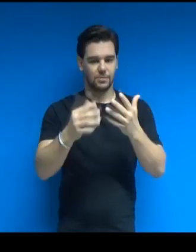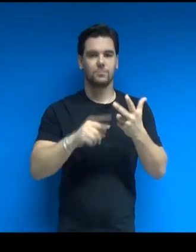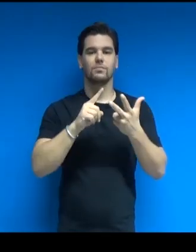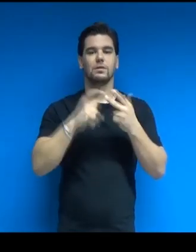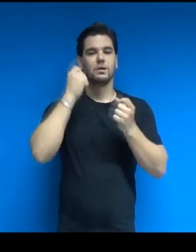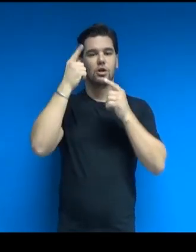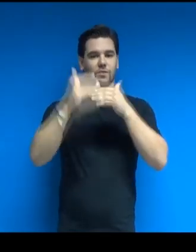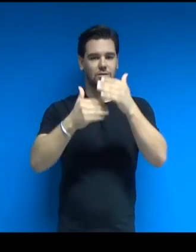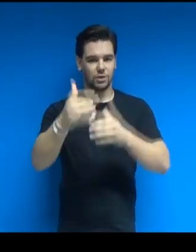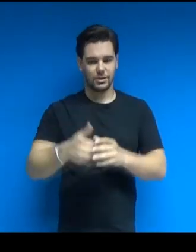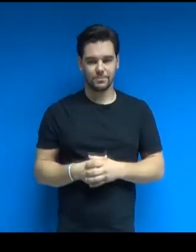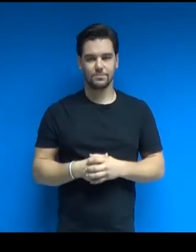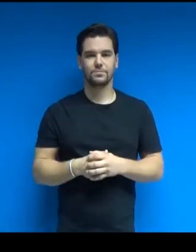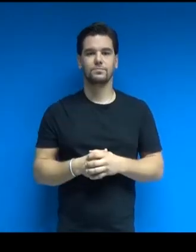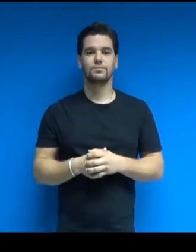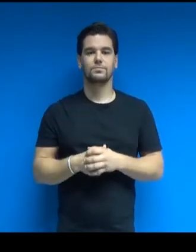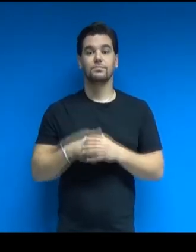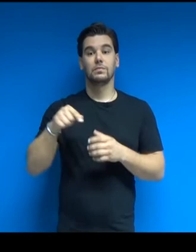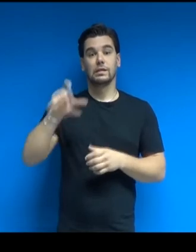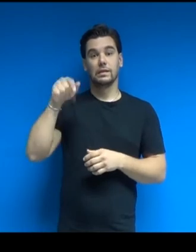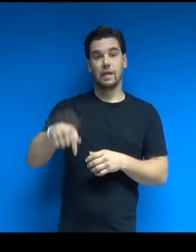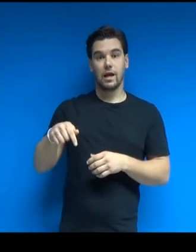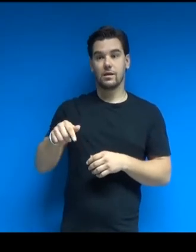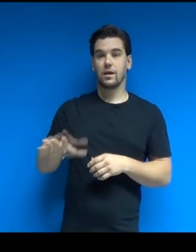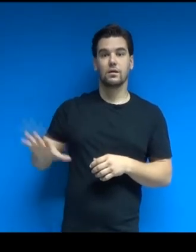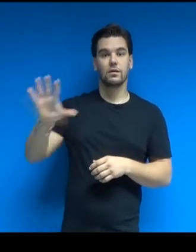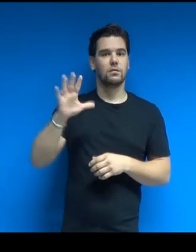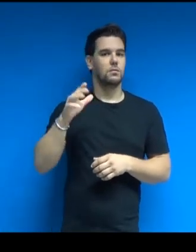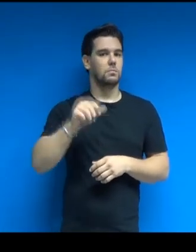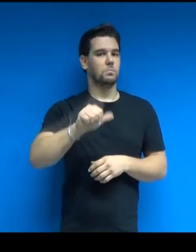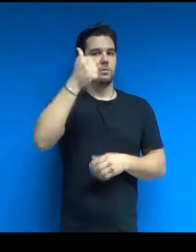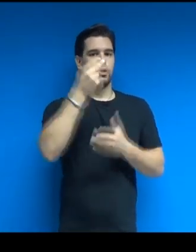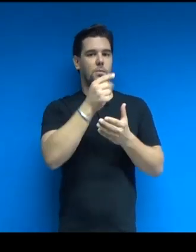premiandone il design, la sostenibilità e l'innovazione.